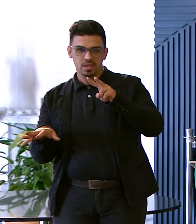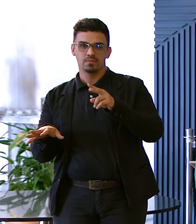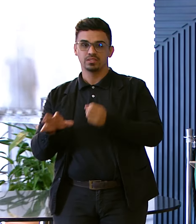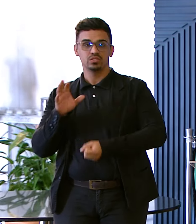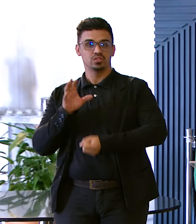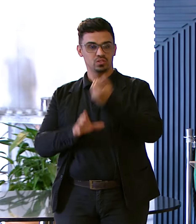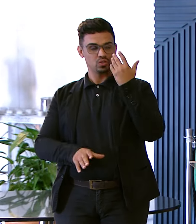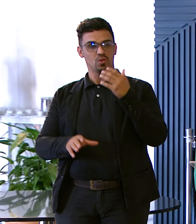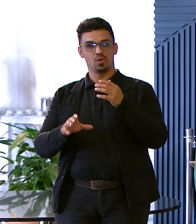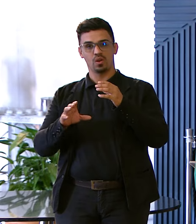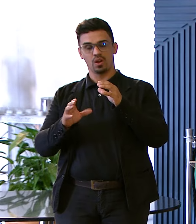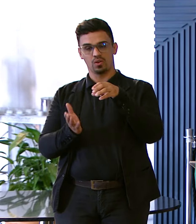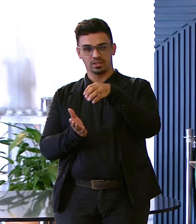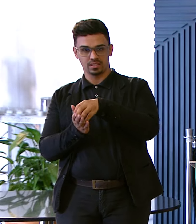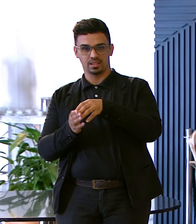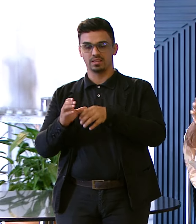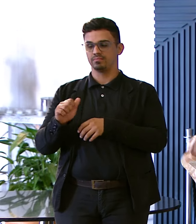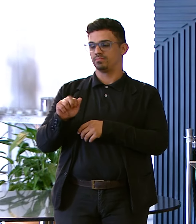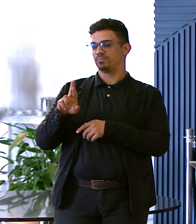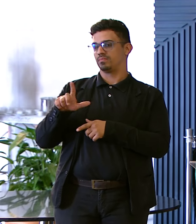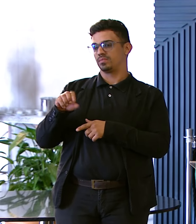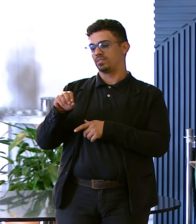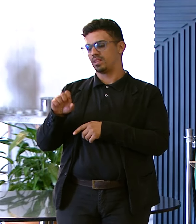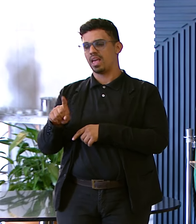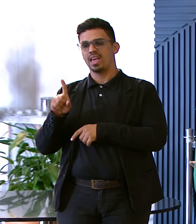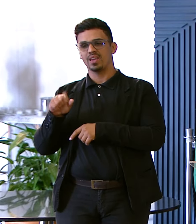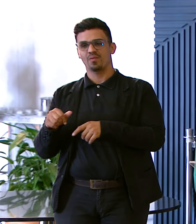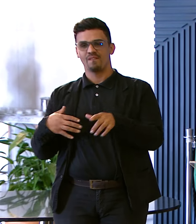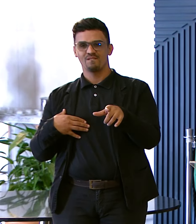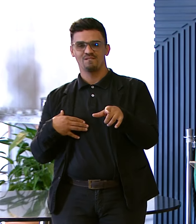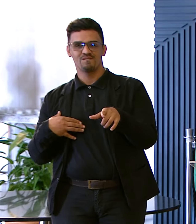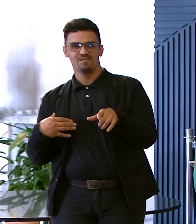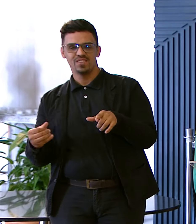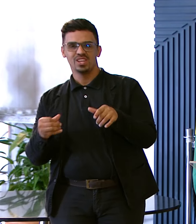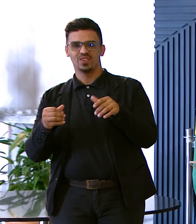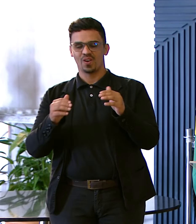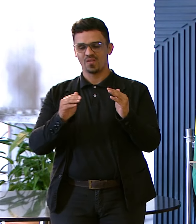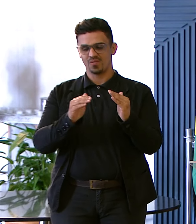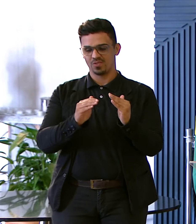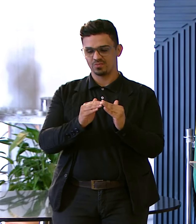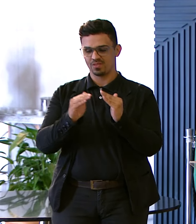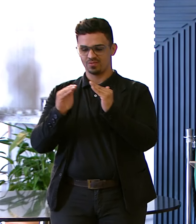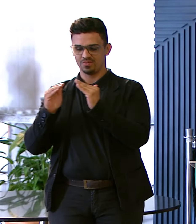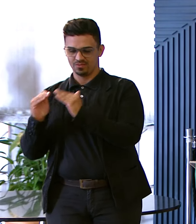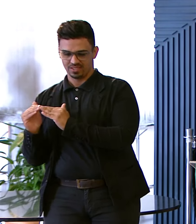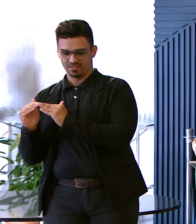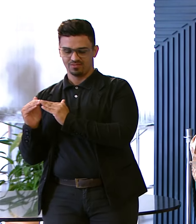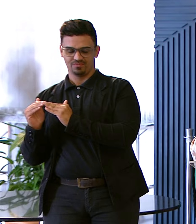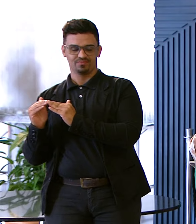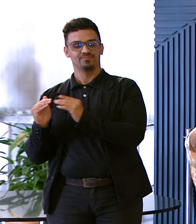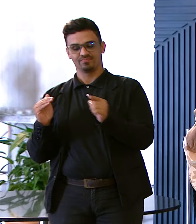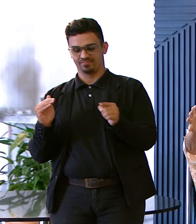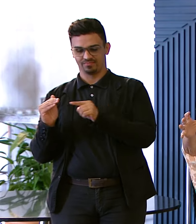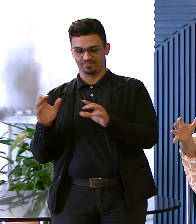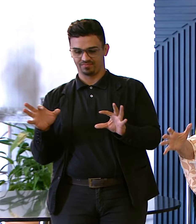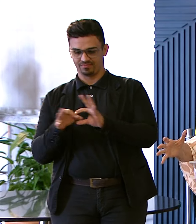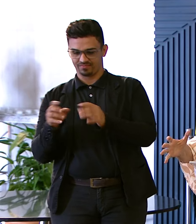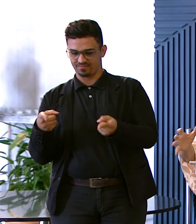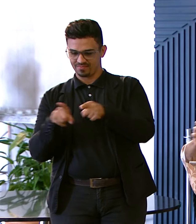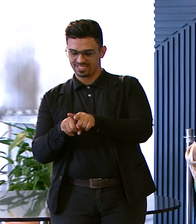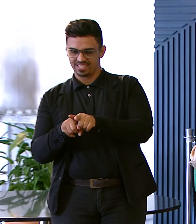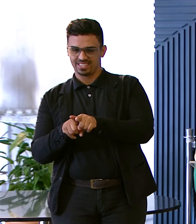Prats Um Um filho do hospital Sofia Feldman Uma filha Para ali receber